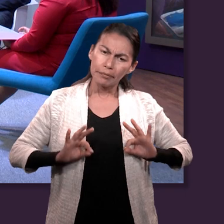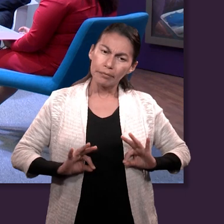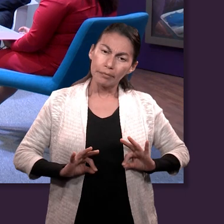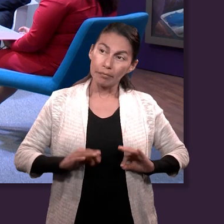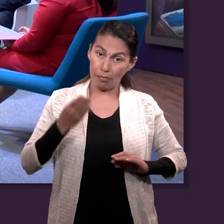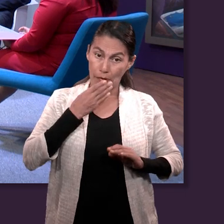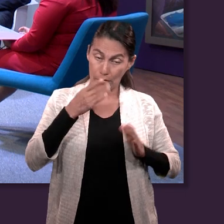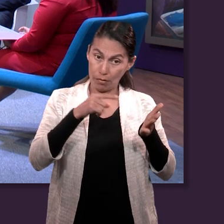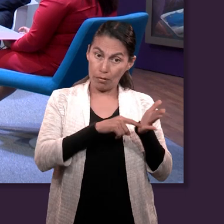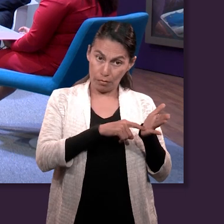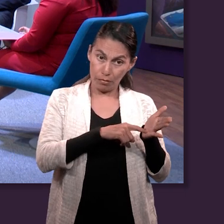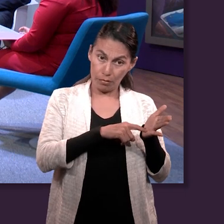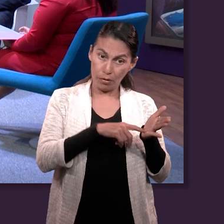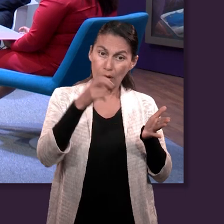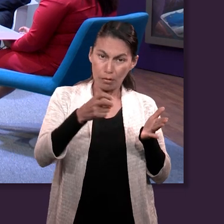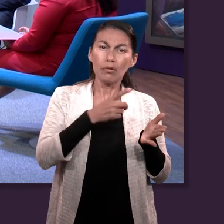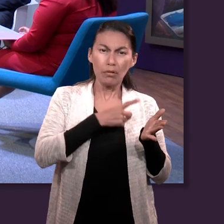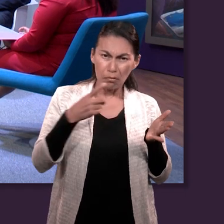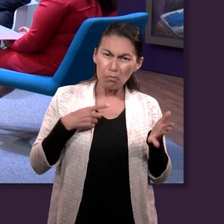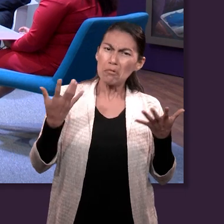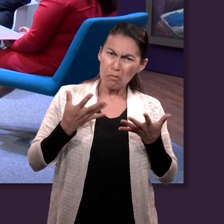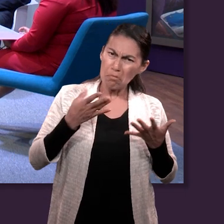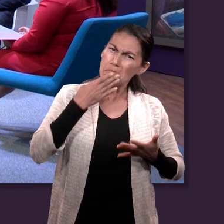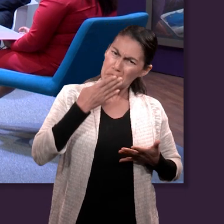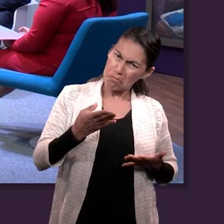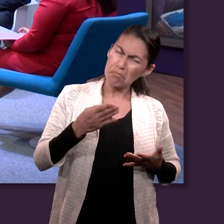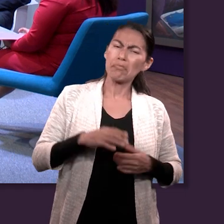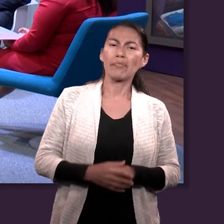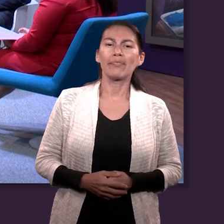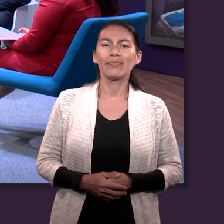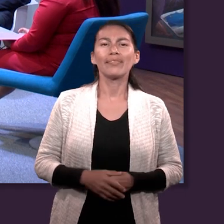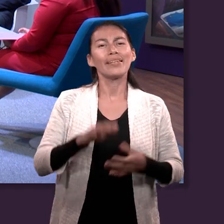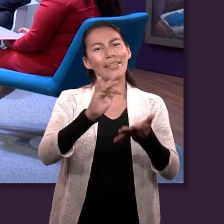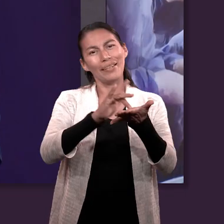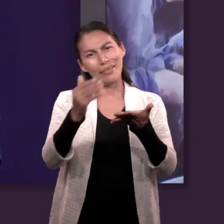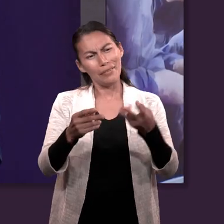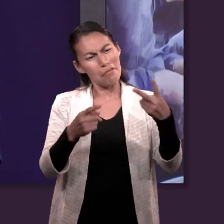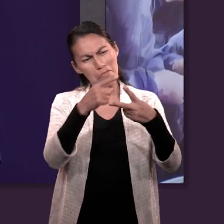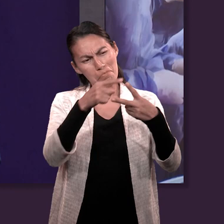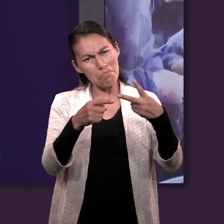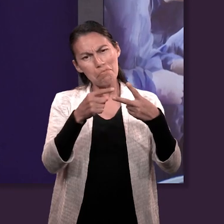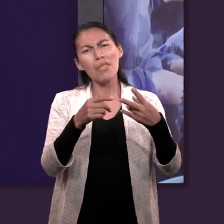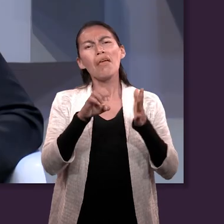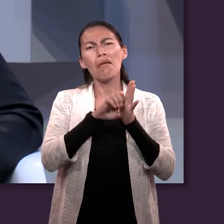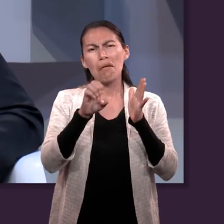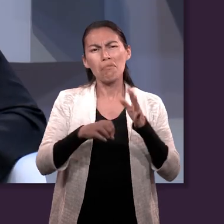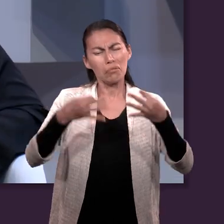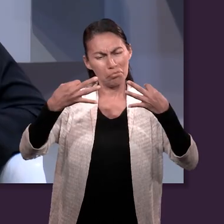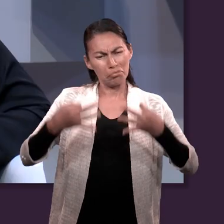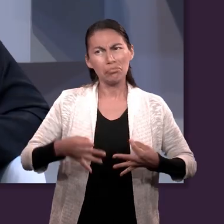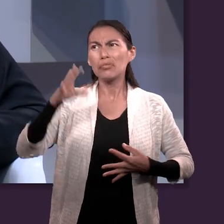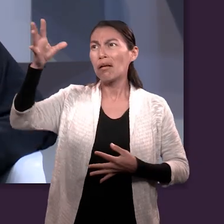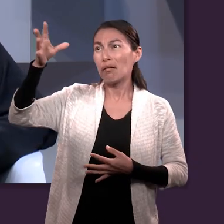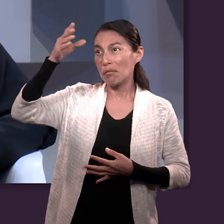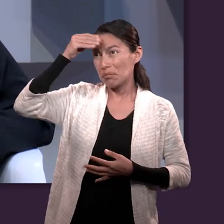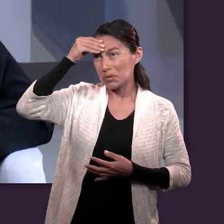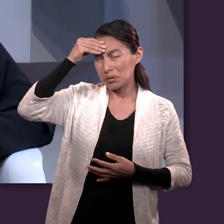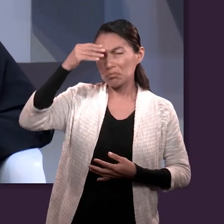Y bueno, y eso es bíblico, lo menciona aquí en el texto. Muchas gracias. Creo que son dos ejemplos importantes que nosotros